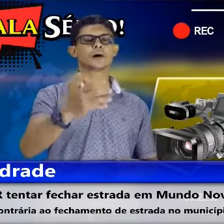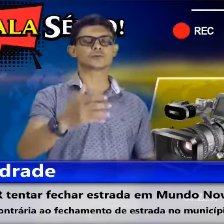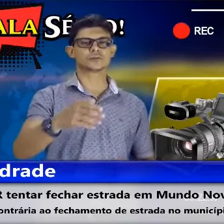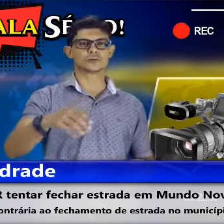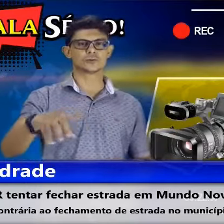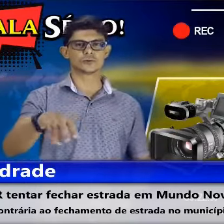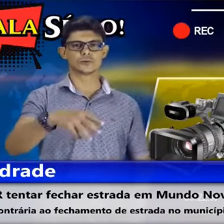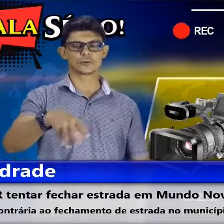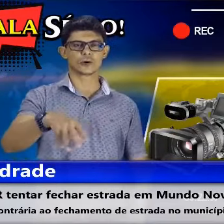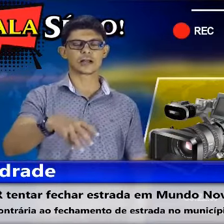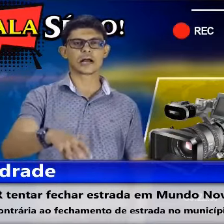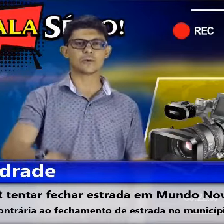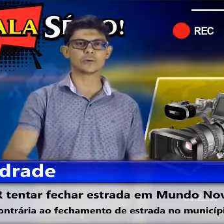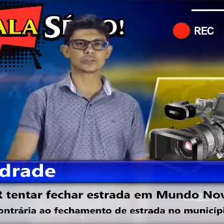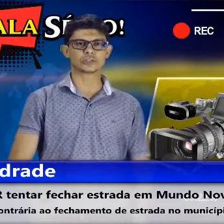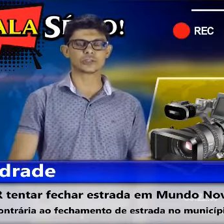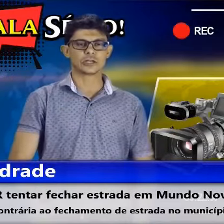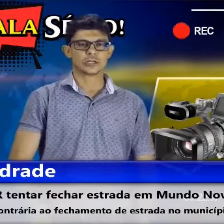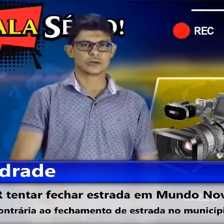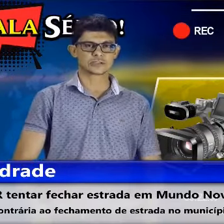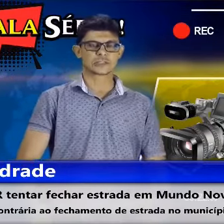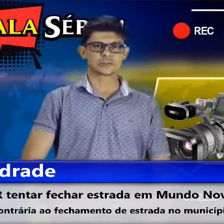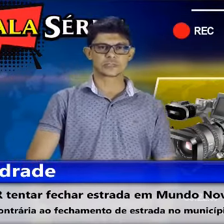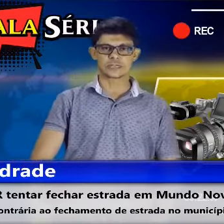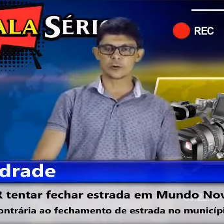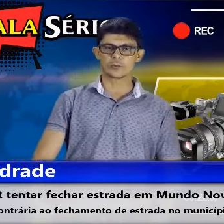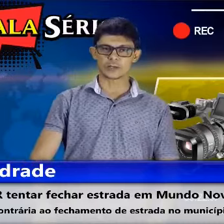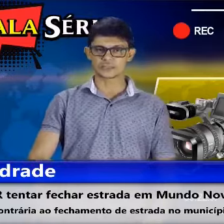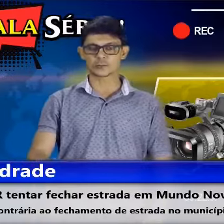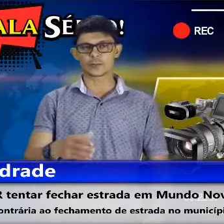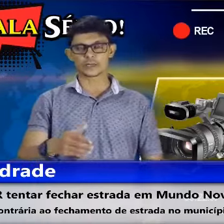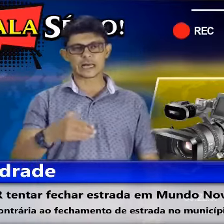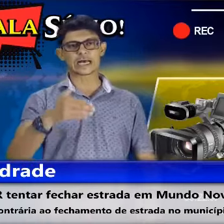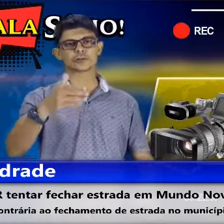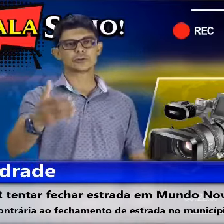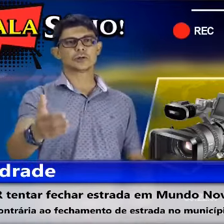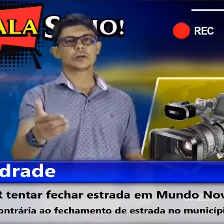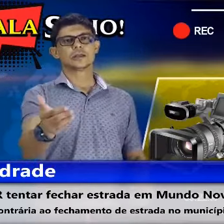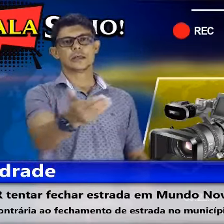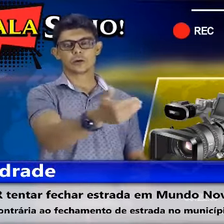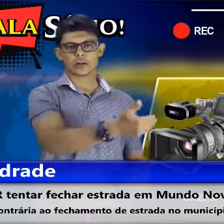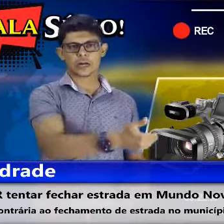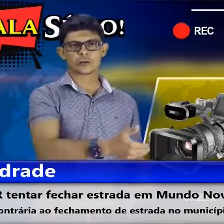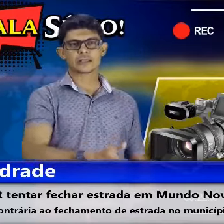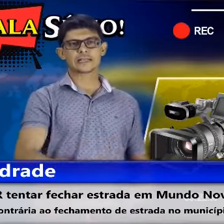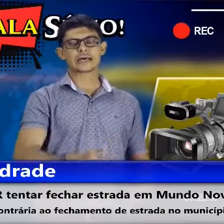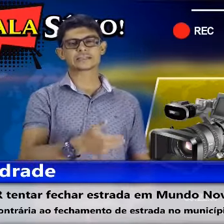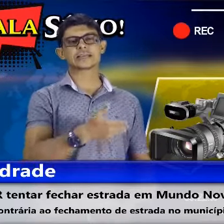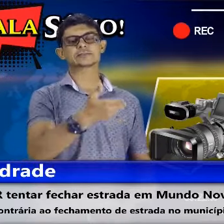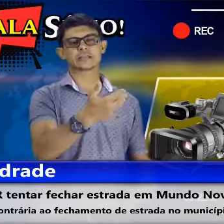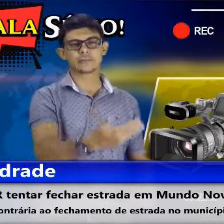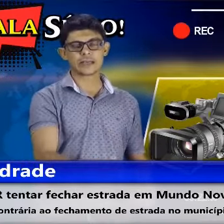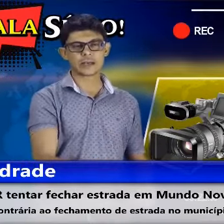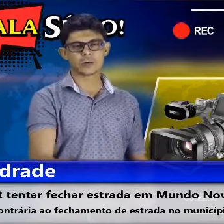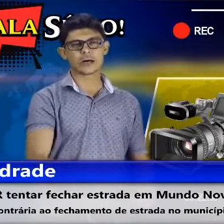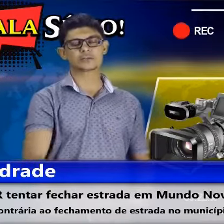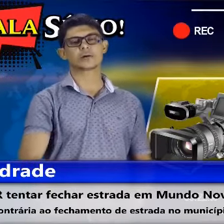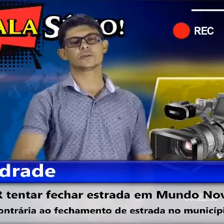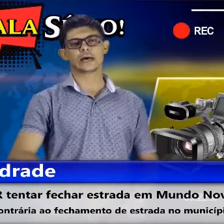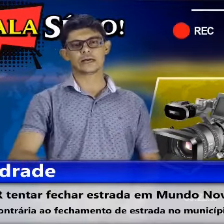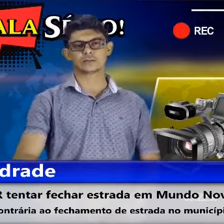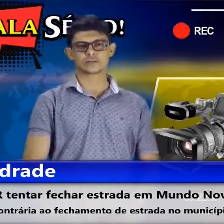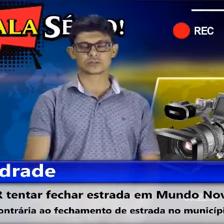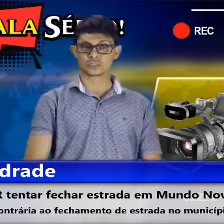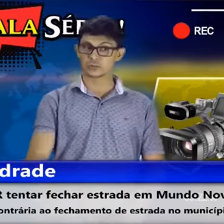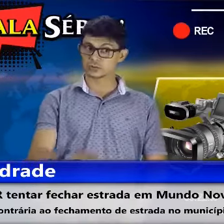após o local onde nós temos ali a cobrança do pedágio, local que dá acesso também a quatro